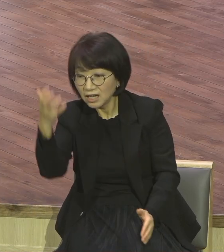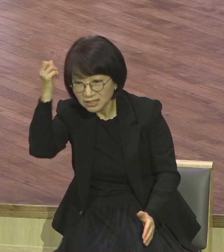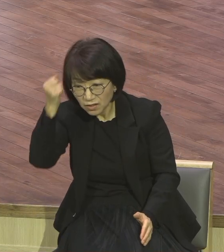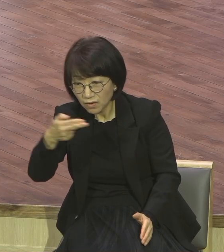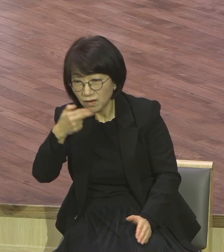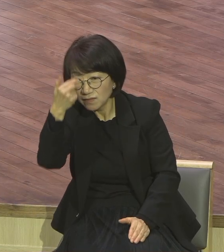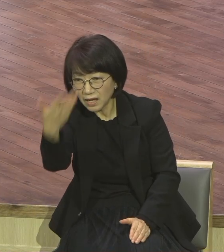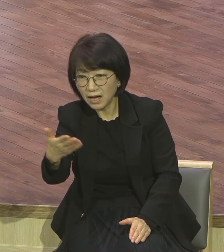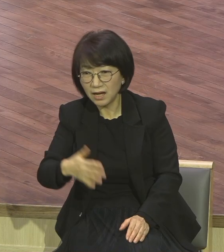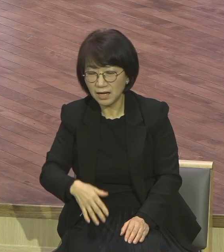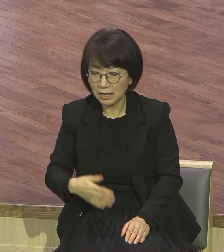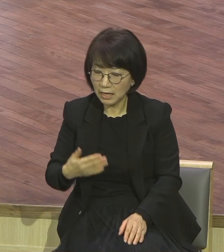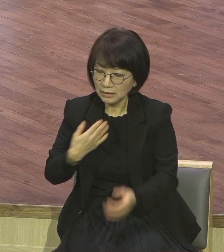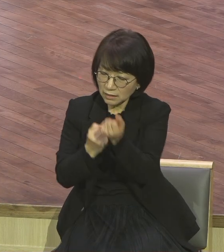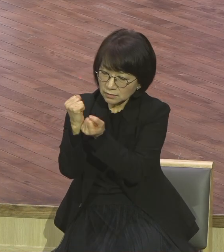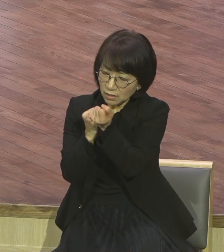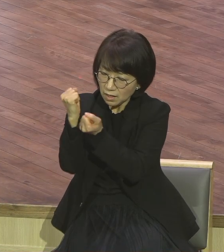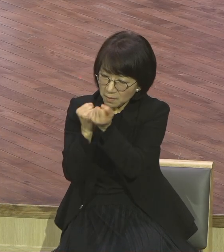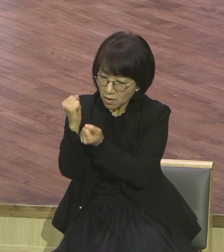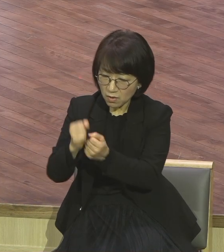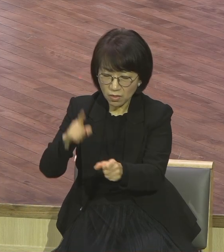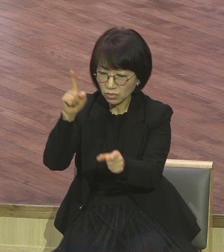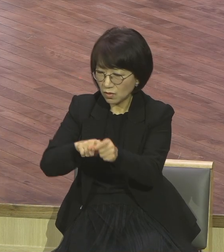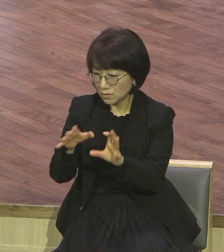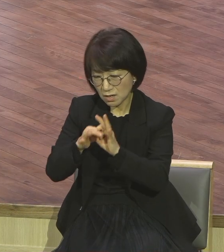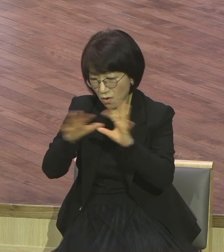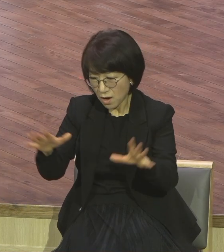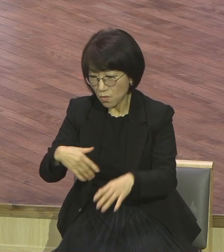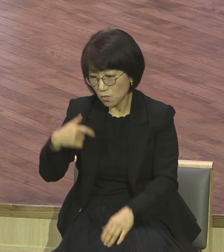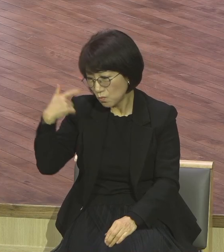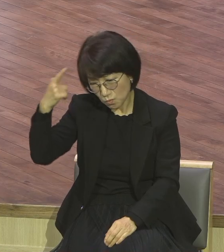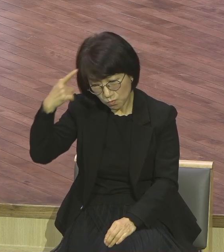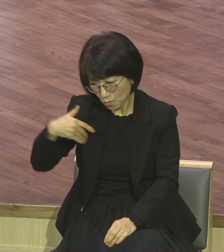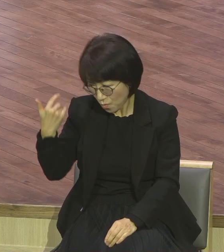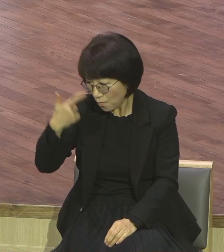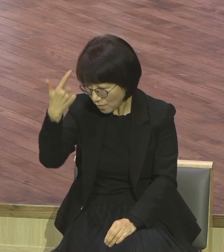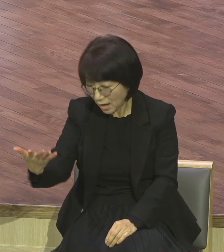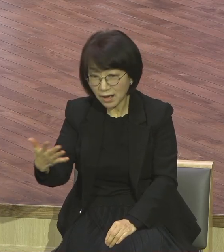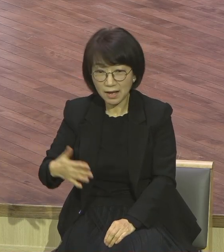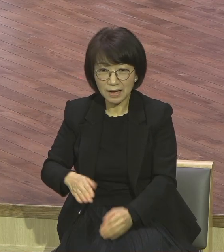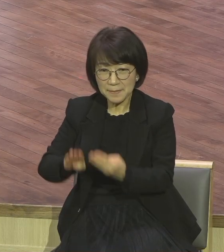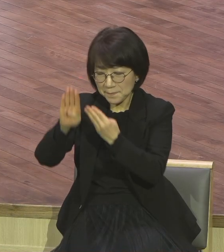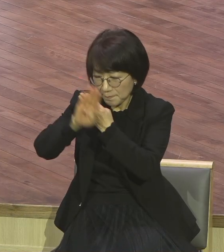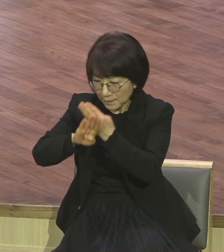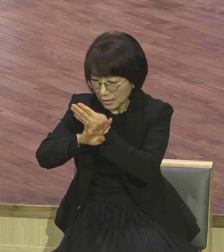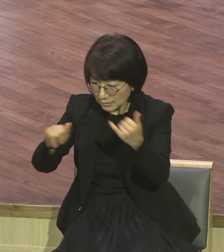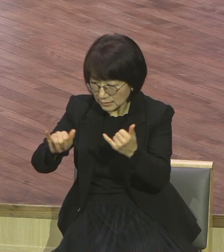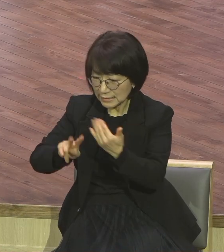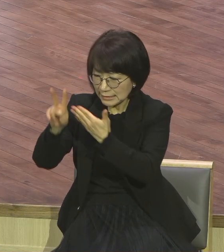내 말한 것이 떡에 관함이 아닌 줄 깨닫지 못하느냐 오직 바리세인과 사두견된 누룩을 주의하라 하시니